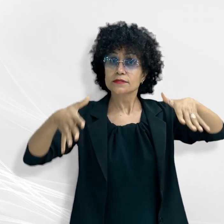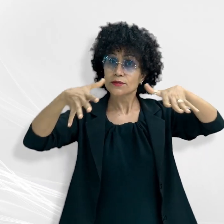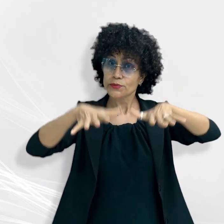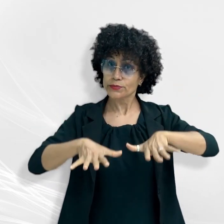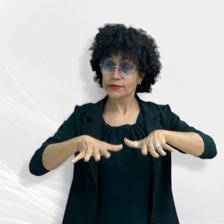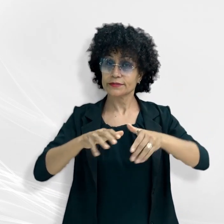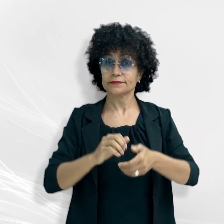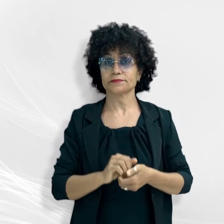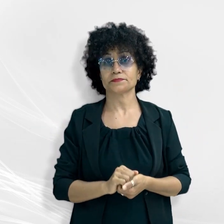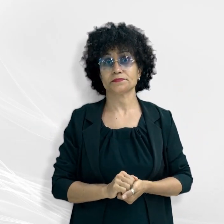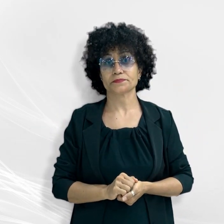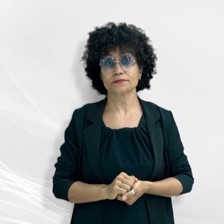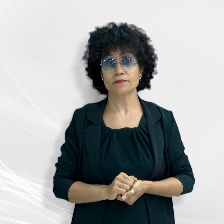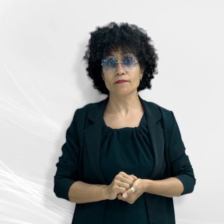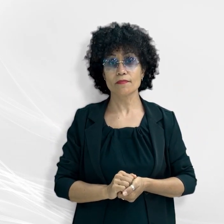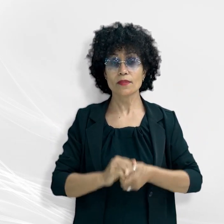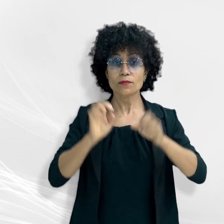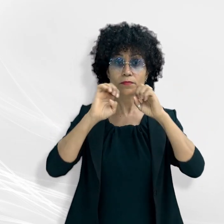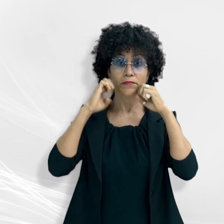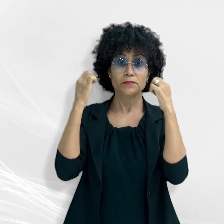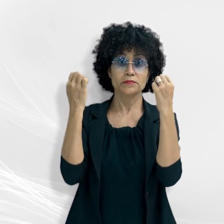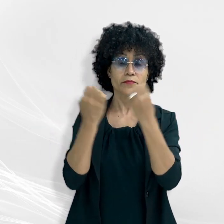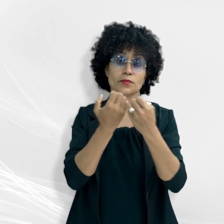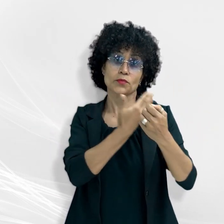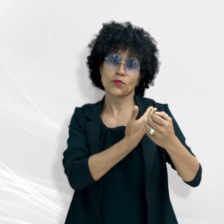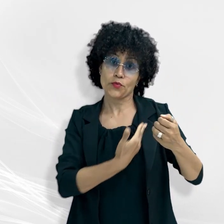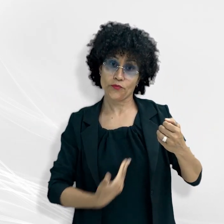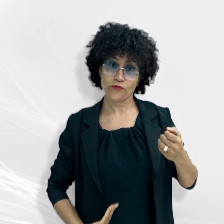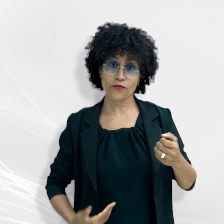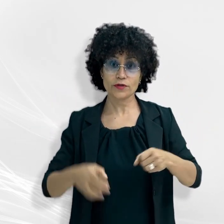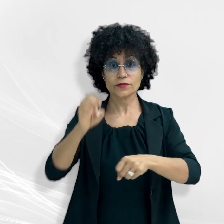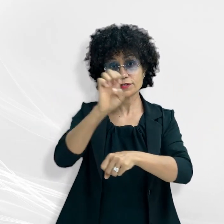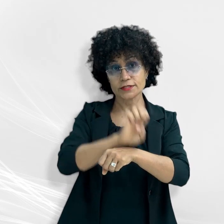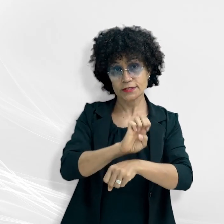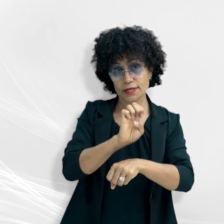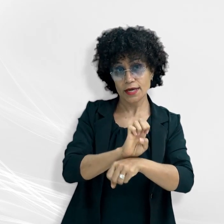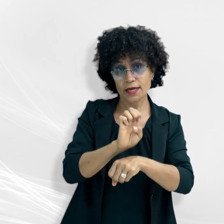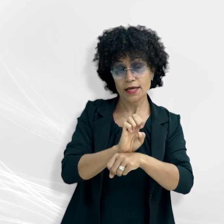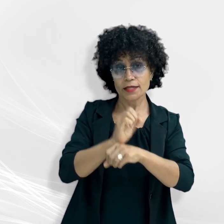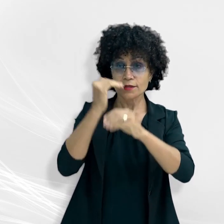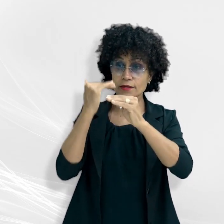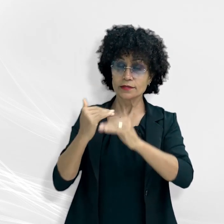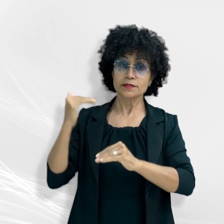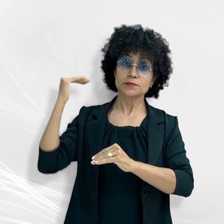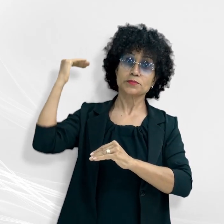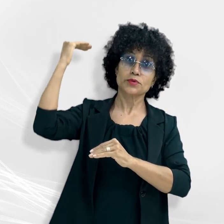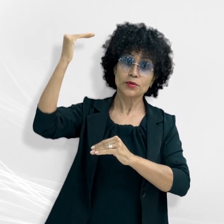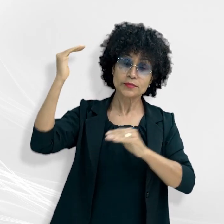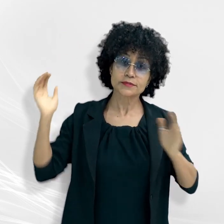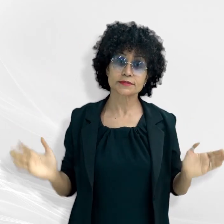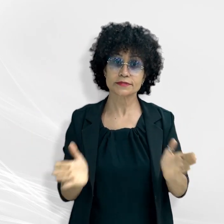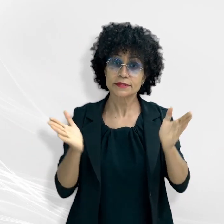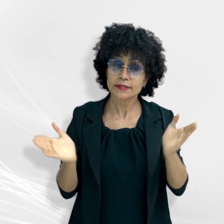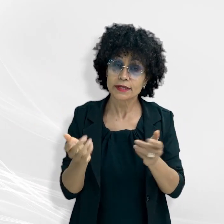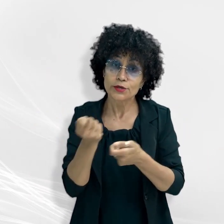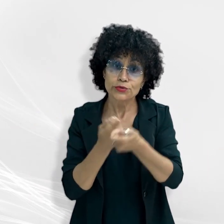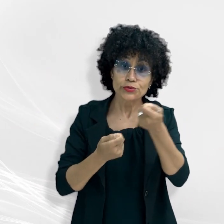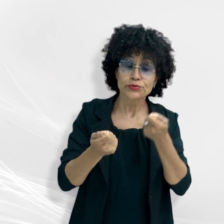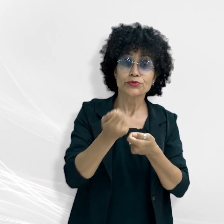afirmou. O evento é promovido pelo Governo do Estado por meio da Superintendência de Promoção e Articulação de Políticas